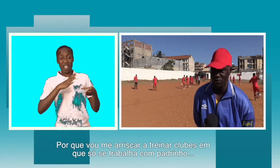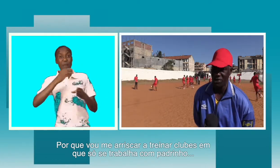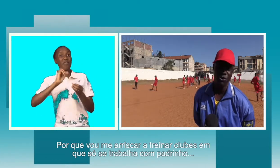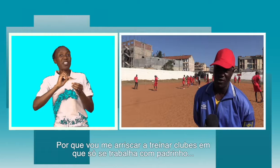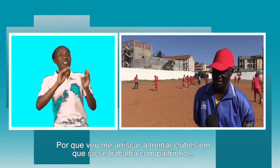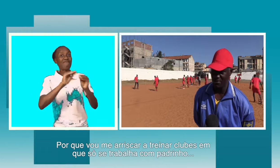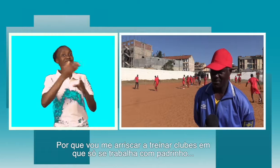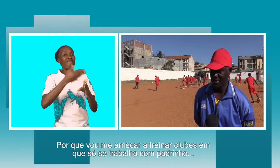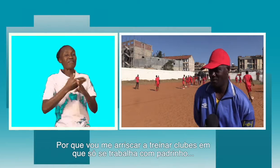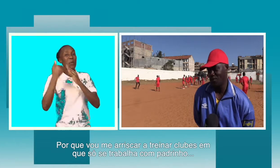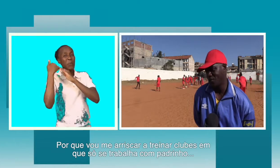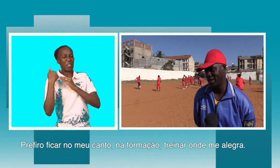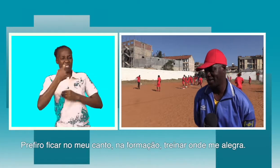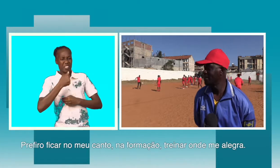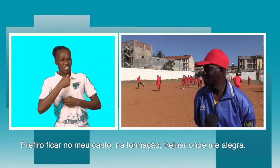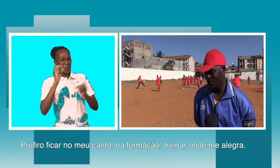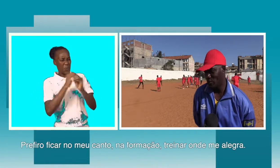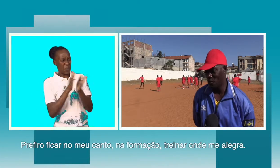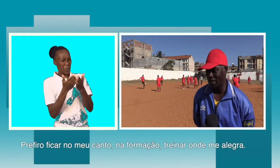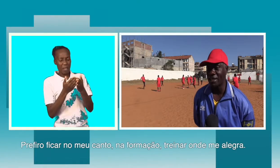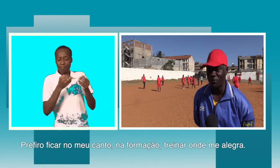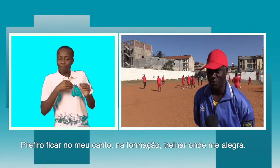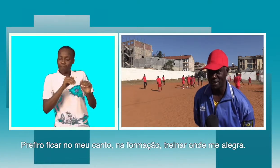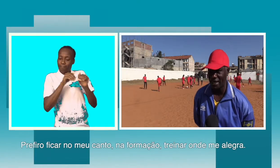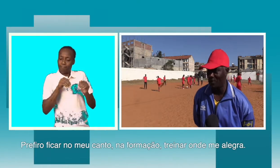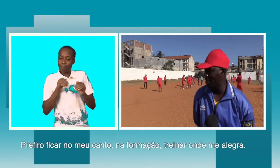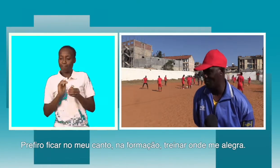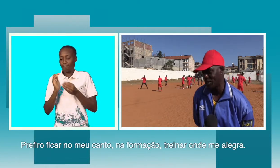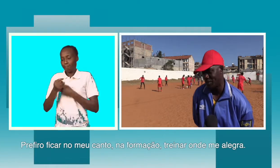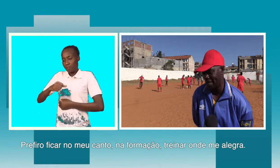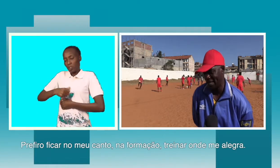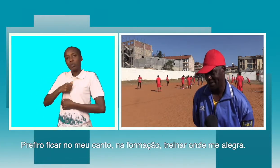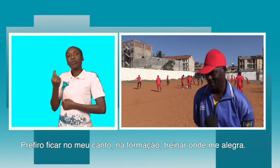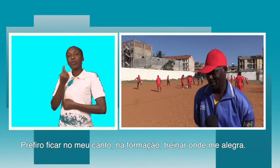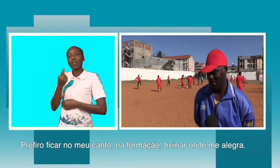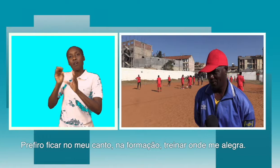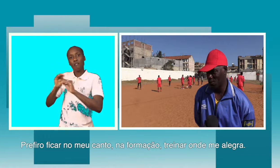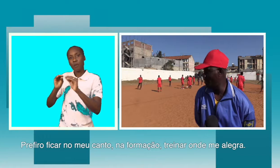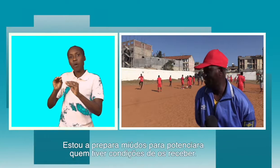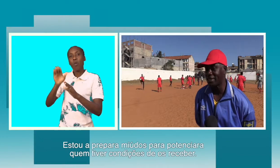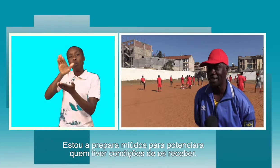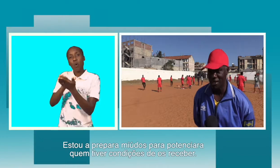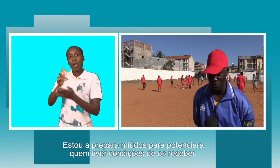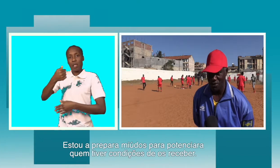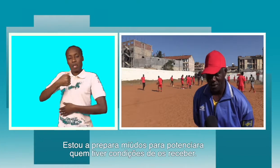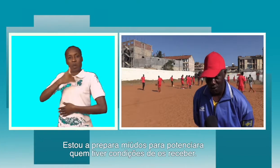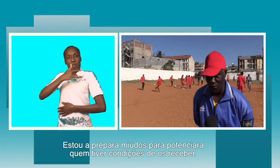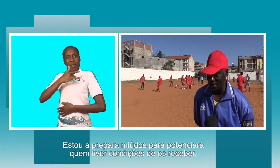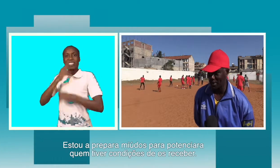não vai. Então, prefiro ficar no meu canto, treinar formação, treinar onde que me alegra. Fico feliz em treinar formação,